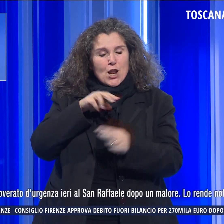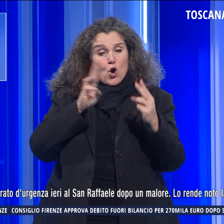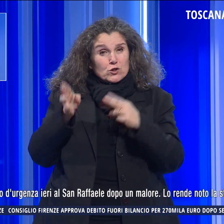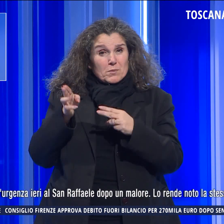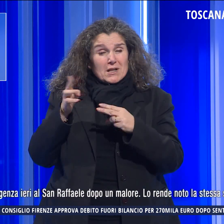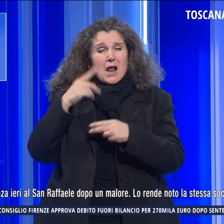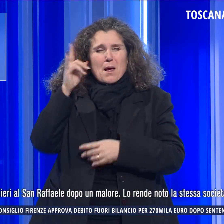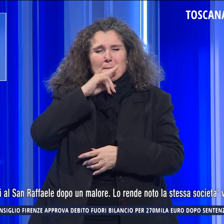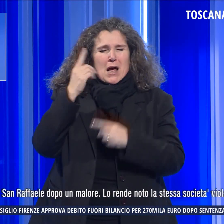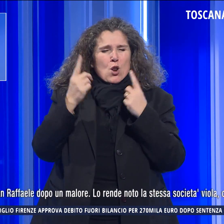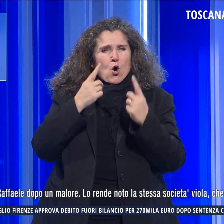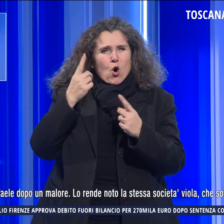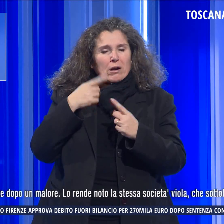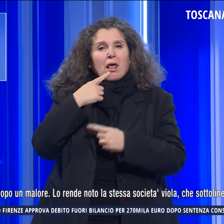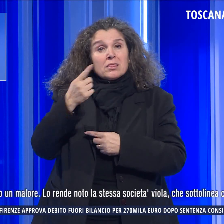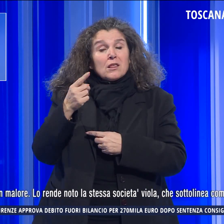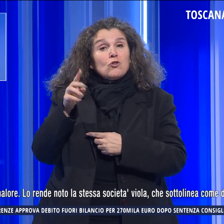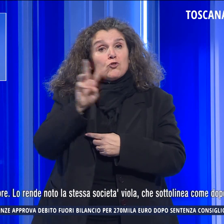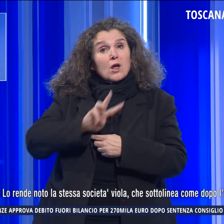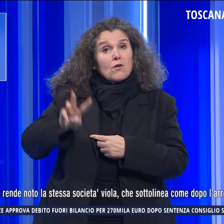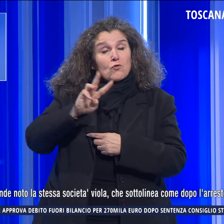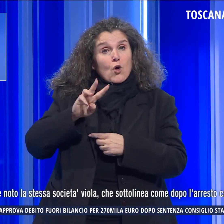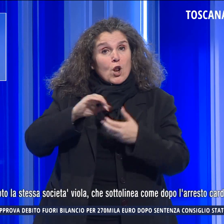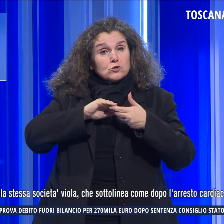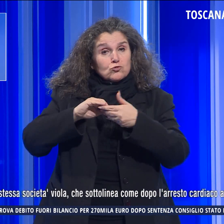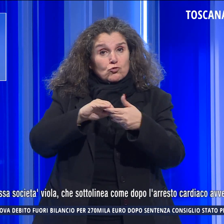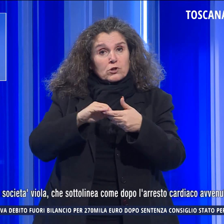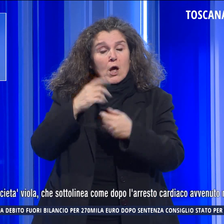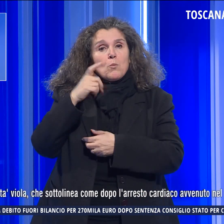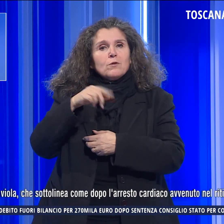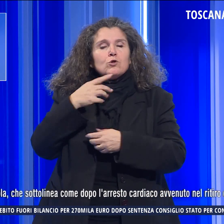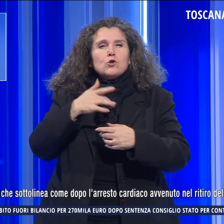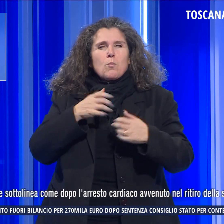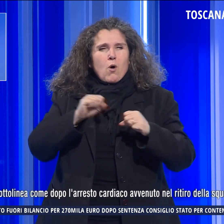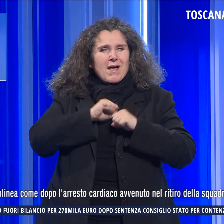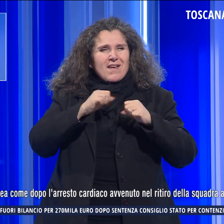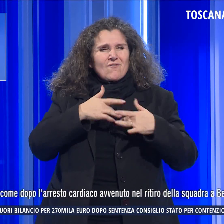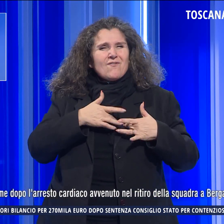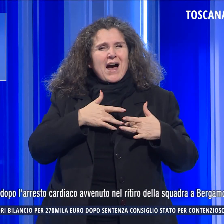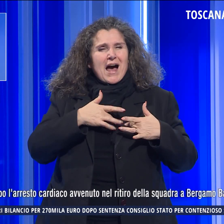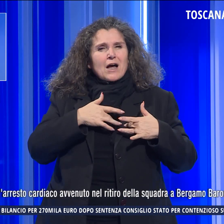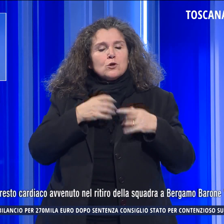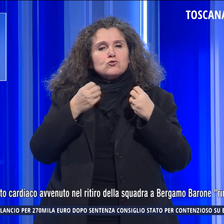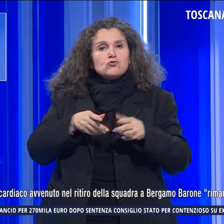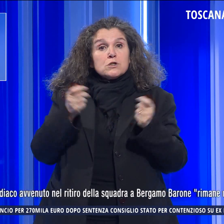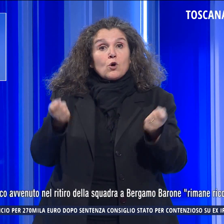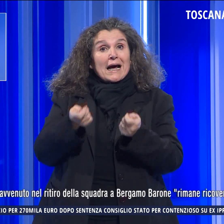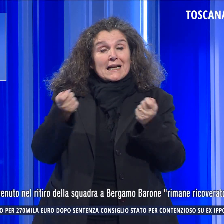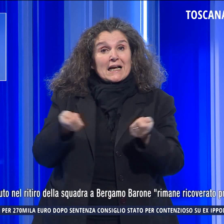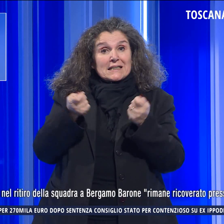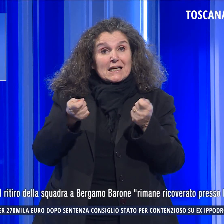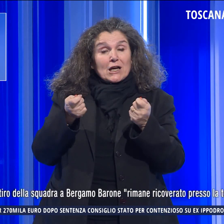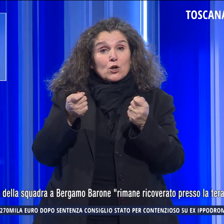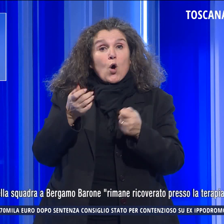Lo rende noto la stessa società Viola che sottolinea come dopo l'arresto cardiaco avvenuto nel ritiro della squadra a